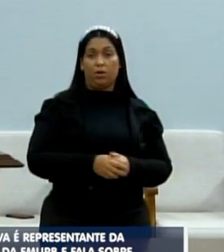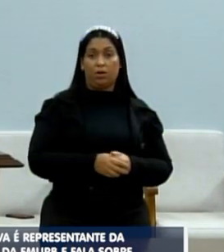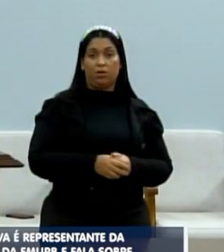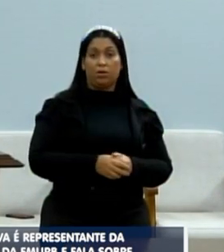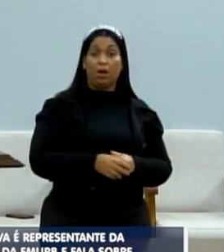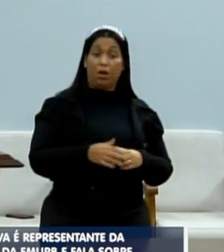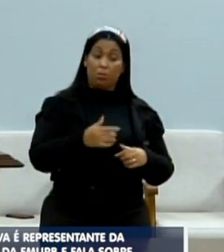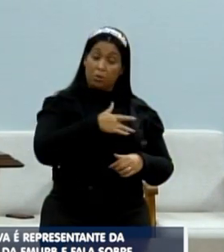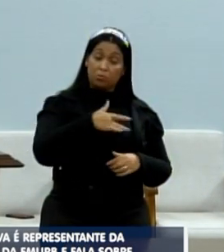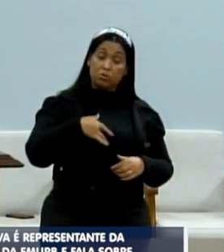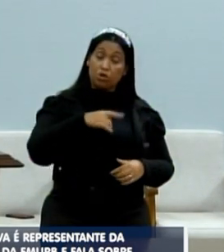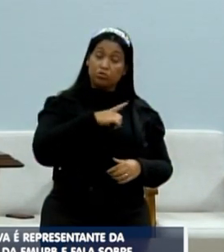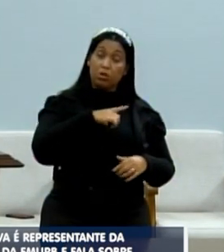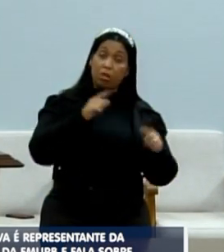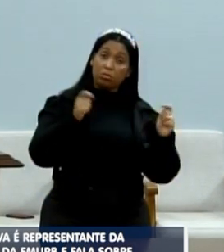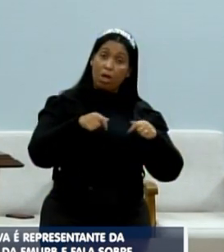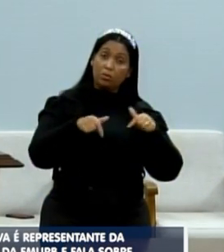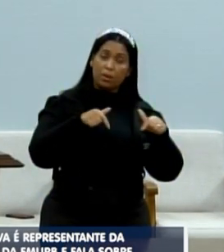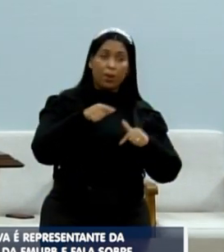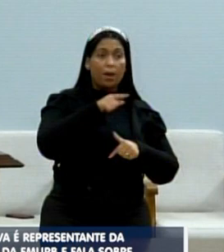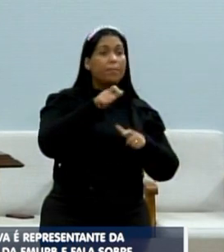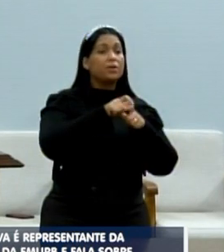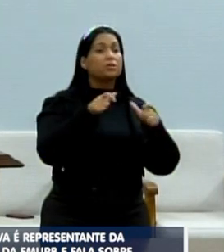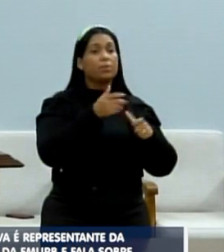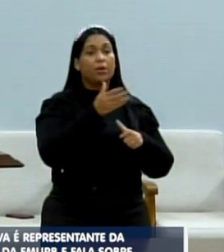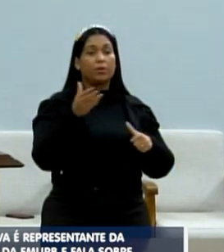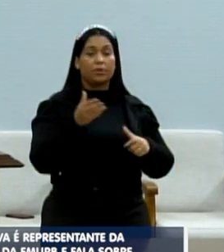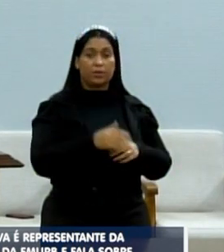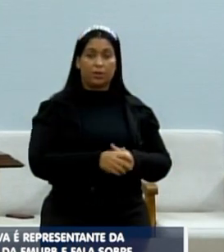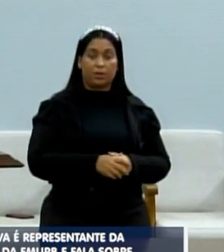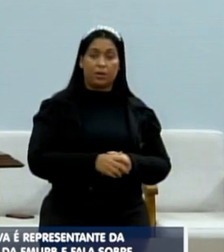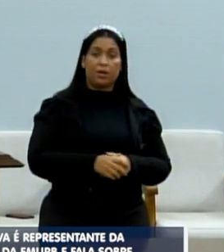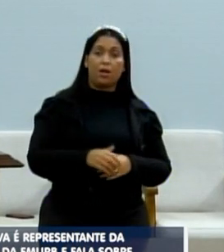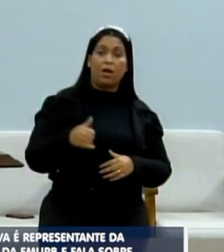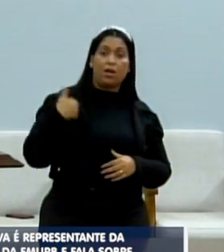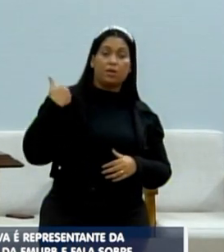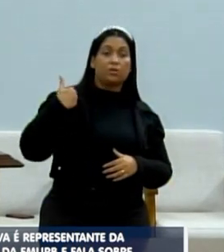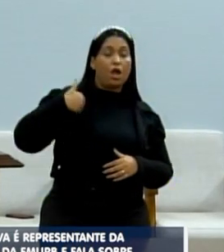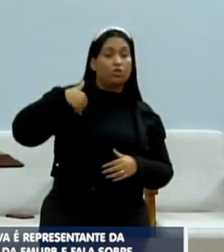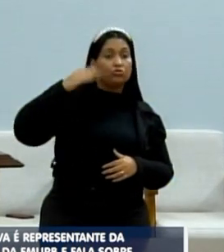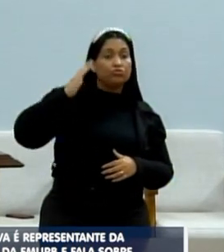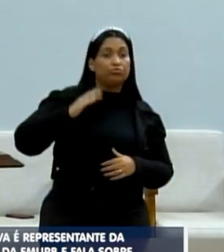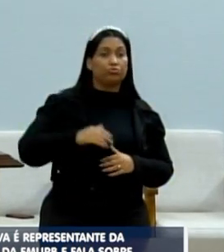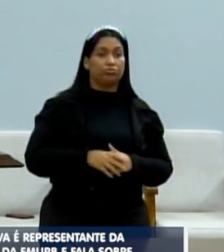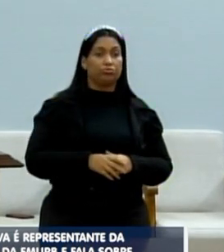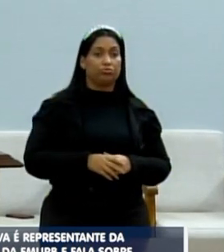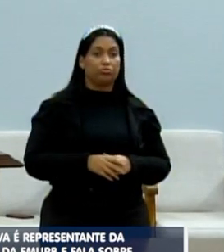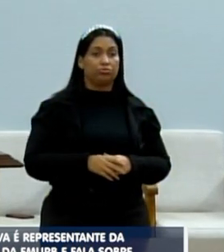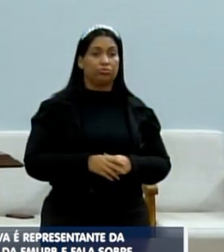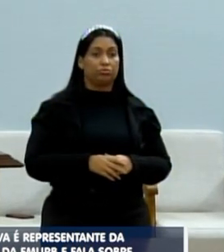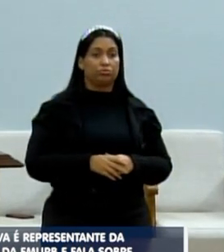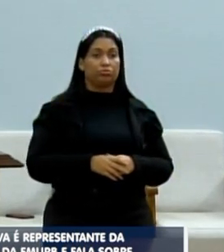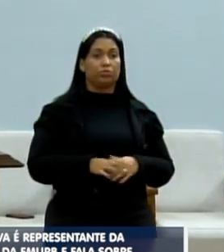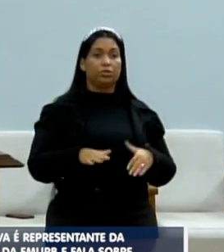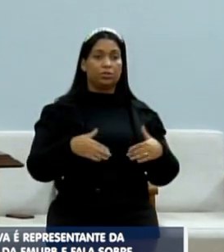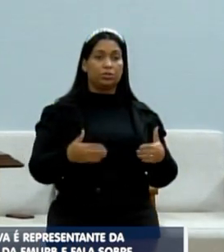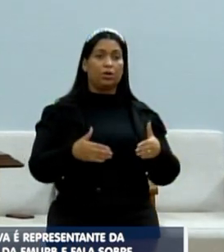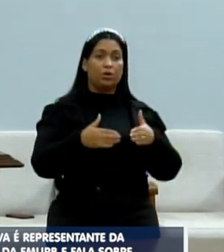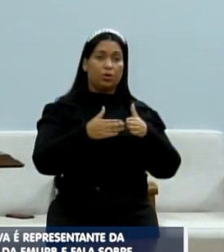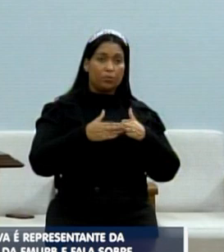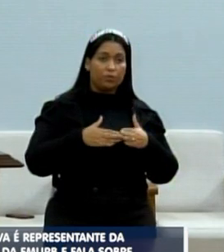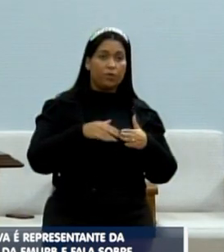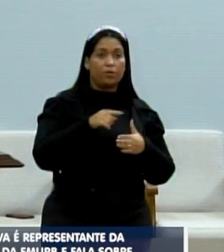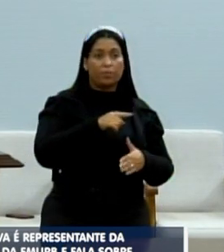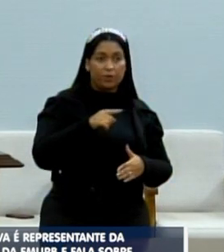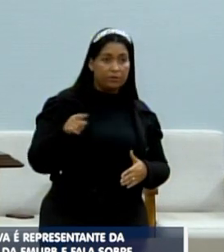saúde para trabalhar. E a maioria do pessoal que são mais velhos? Entendeu? Então, eu peço para os